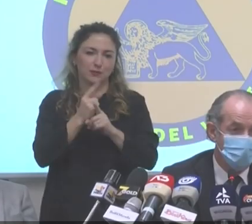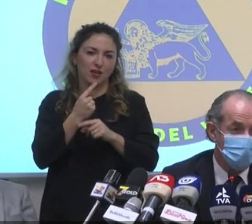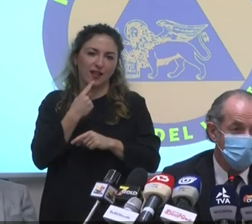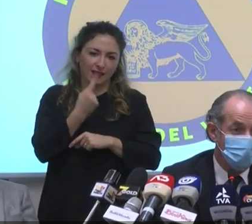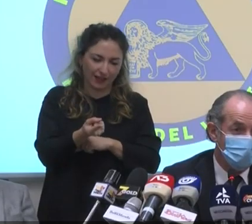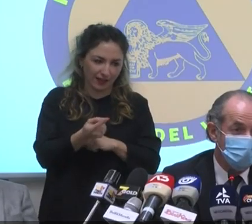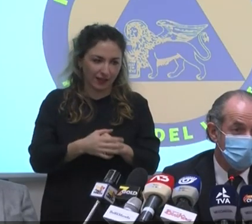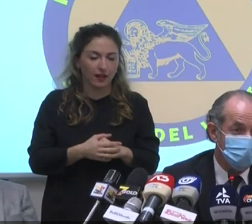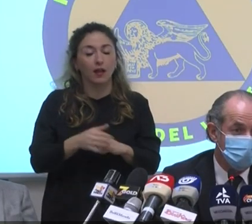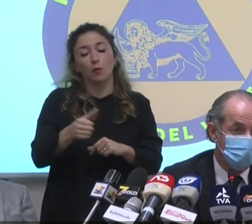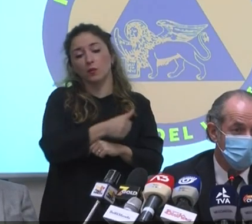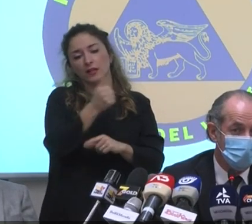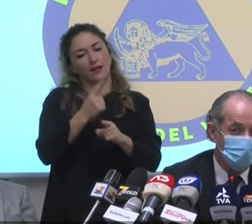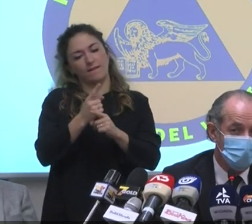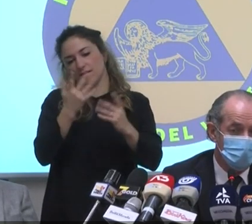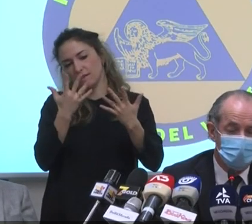quest'anno deve finire